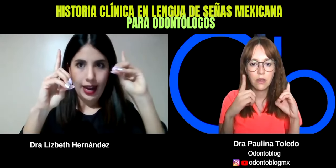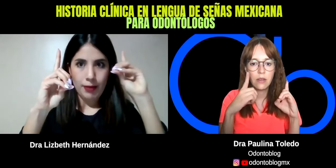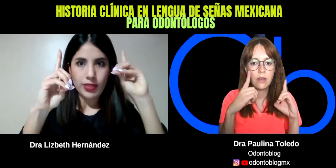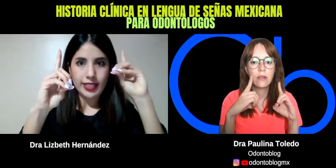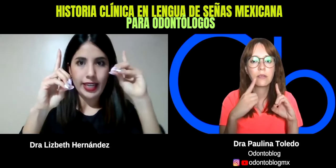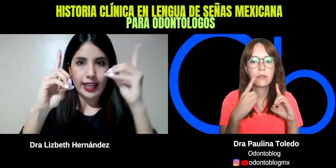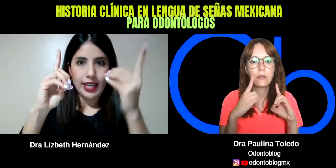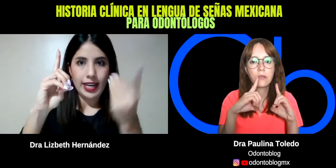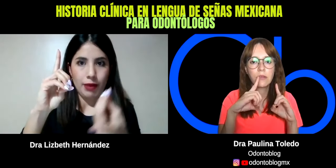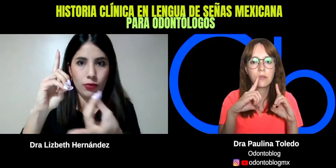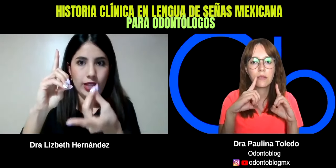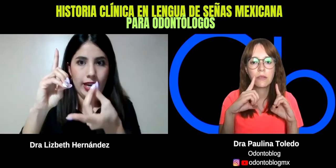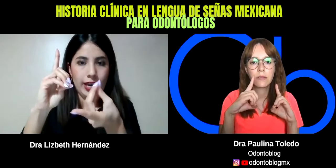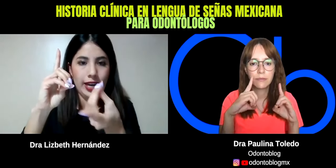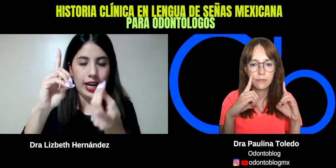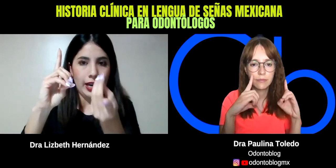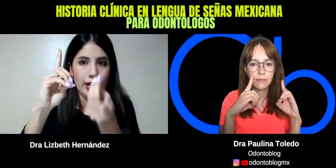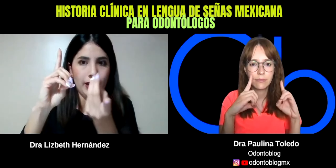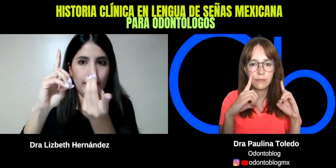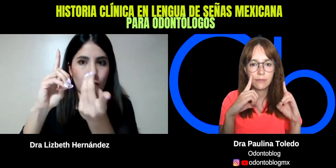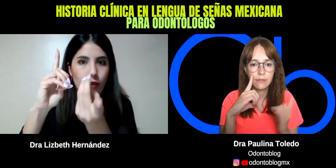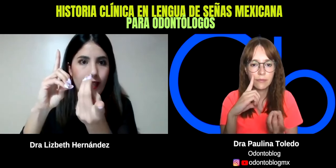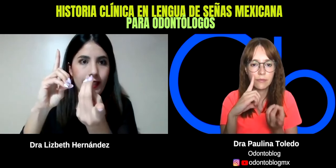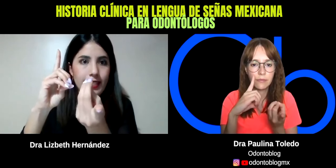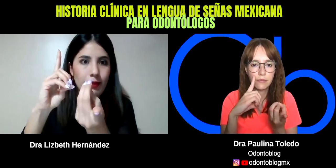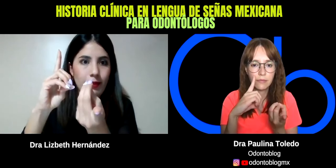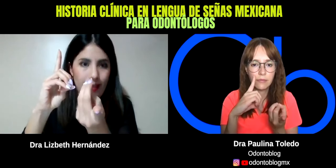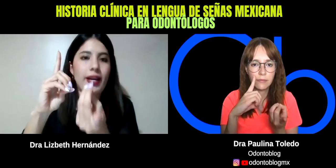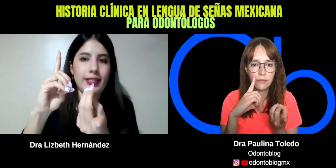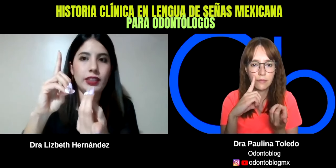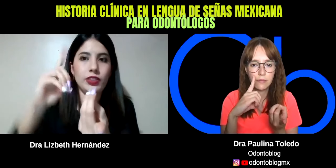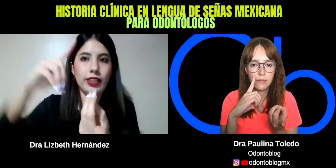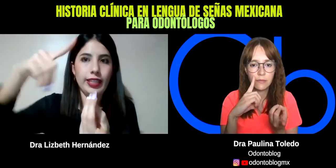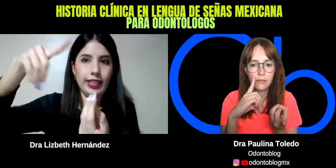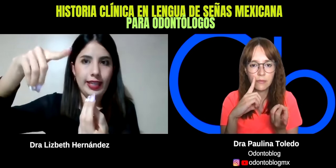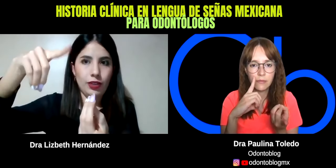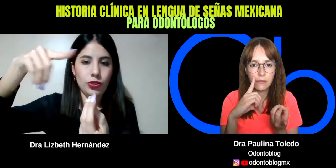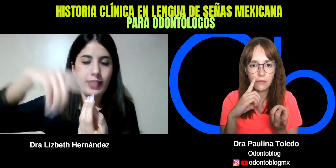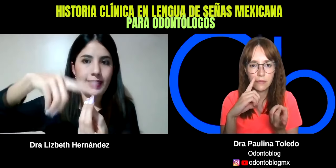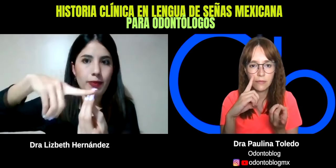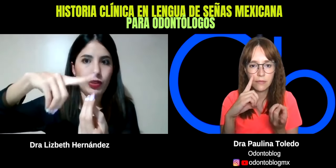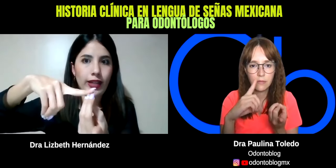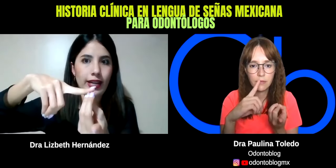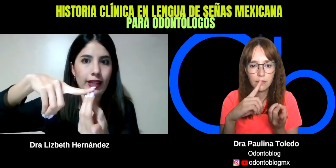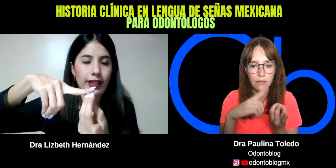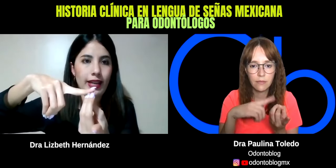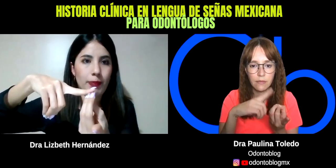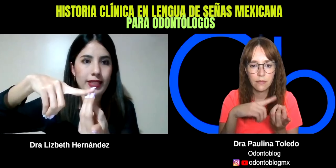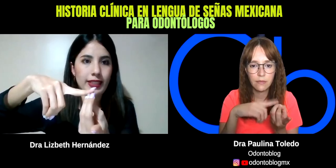mano izquierda la vamos a bajar, como que el índice, exacto, y el otro índice va a tocar la pancita.